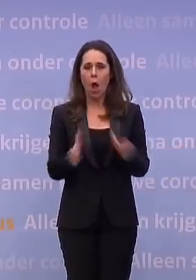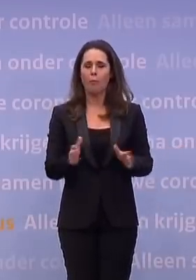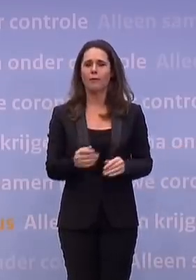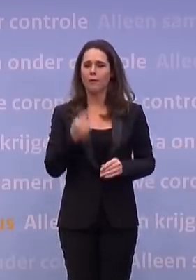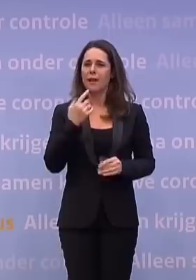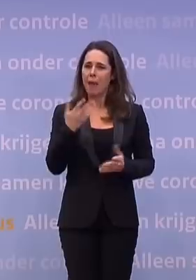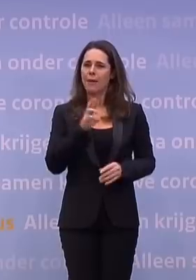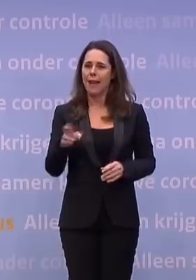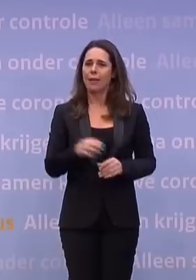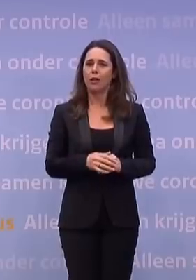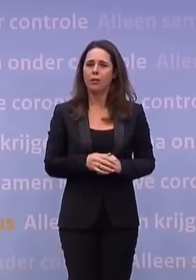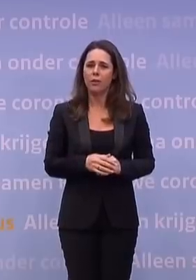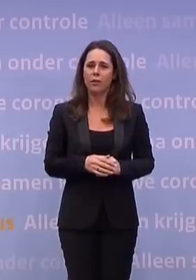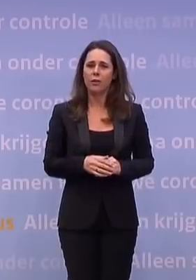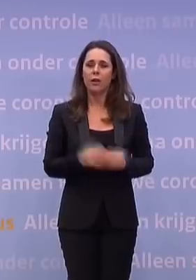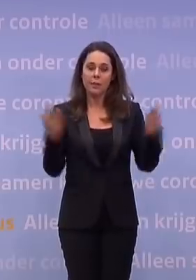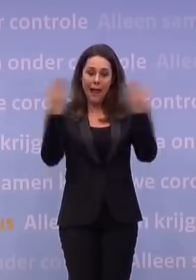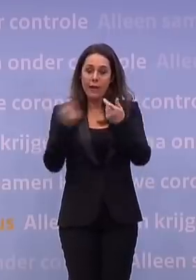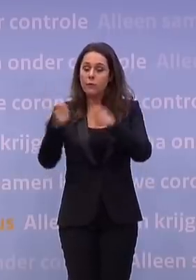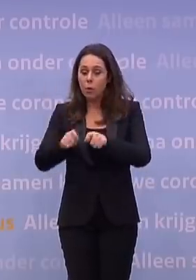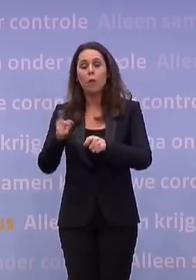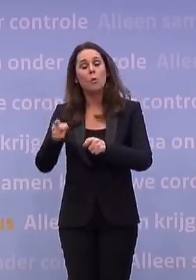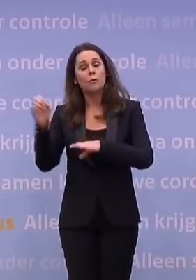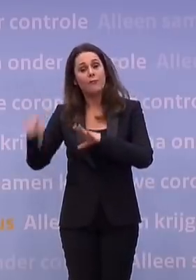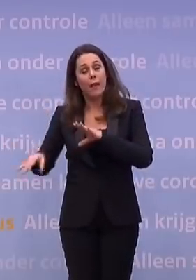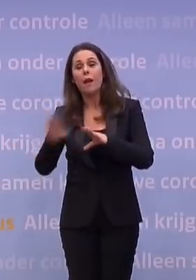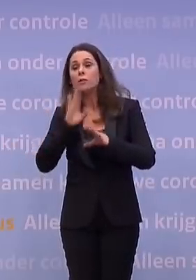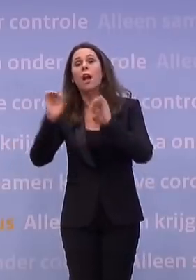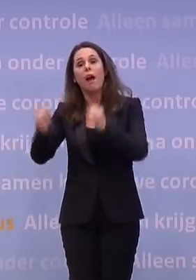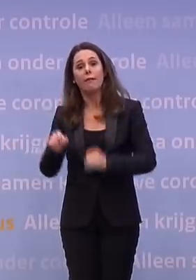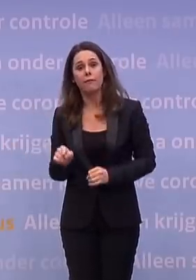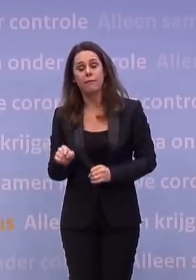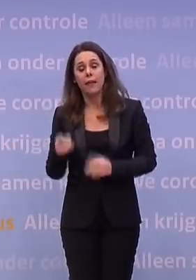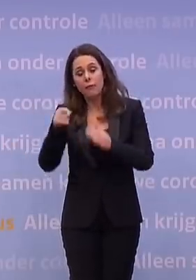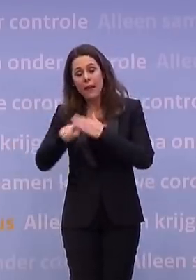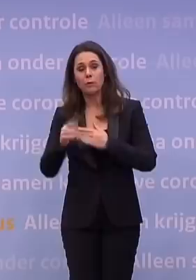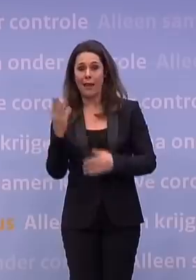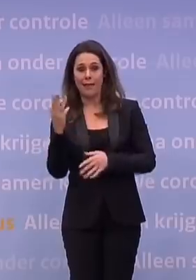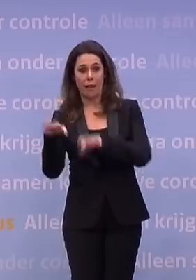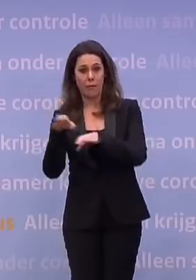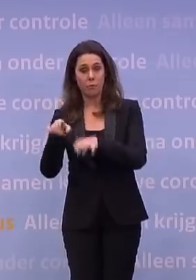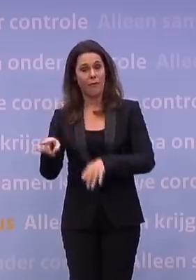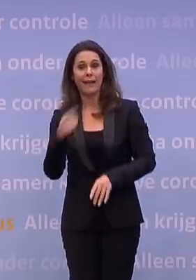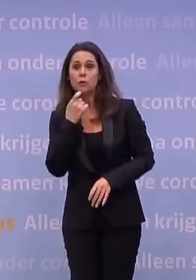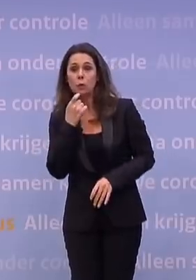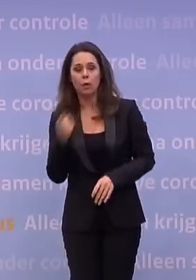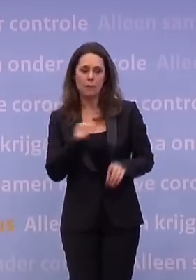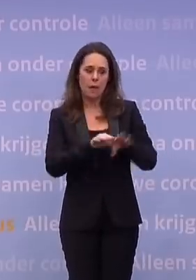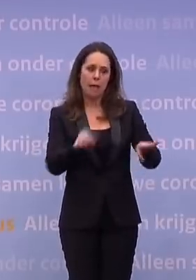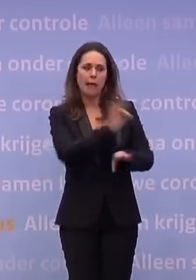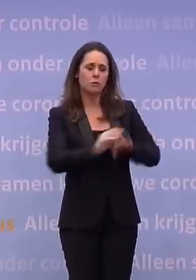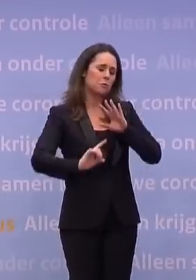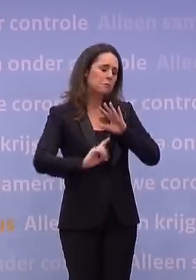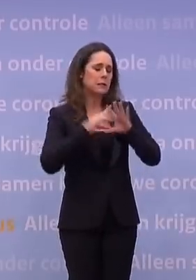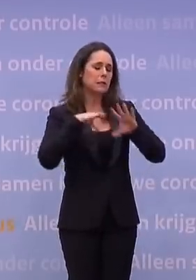En we zeggen ook dat die avondklok moet verdwijnen zodra die kan, en we gaan er echt vanuit dat dat de negende zal zijn, natuurlijk, maar de basisscholen zijn echt verreweg